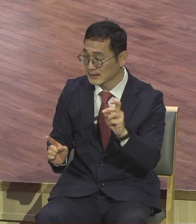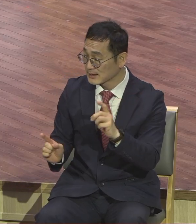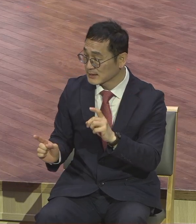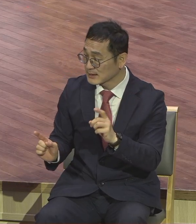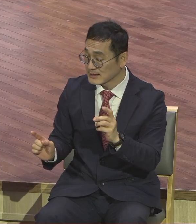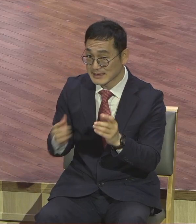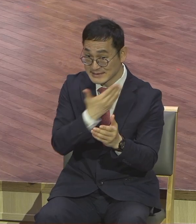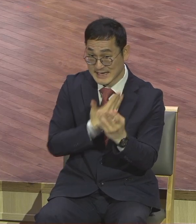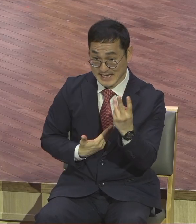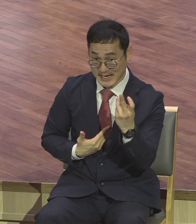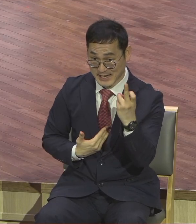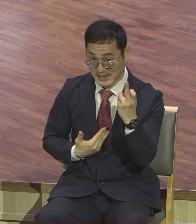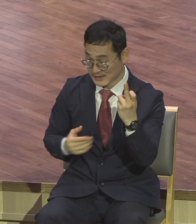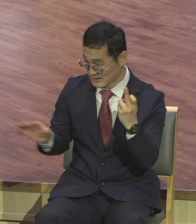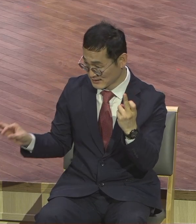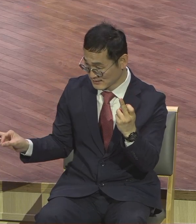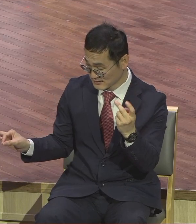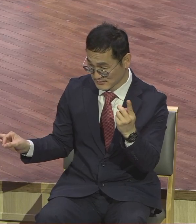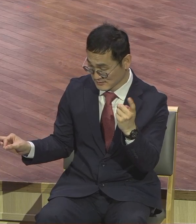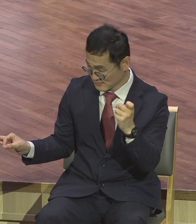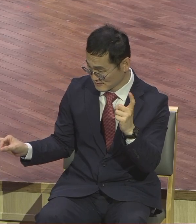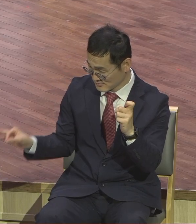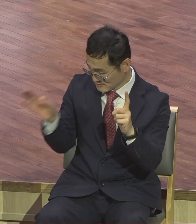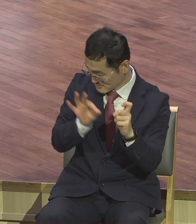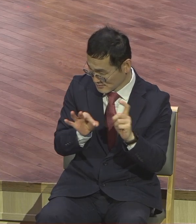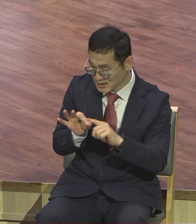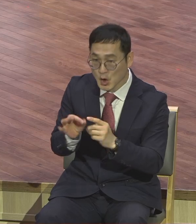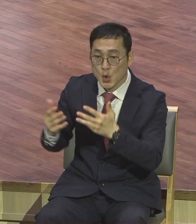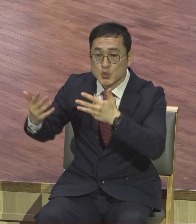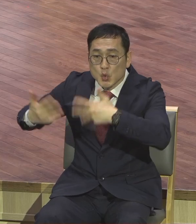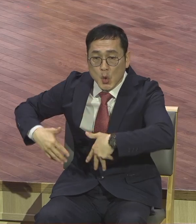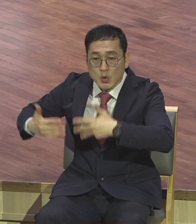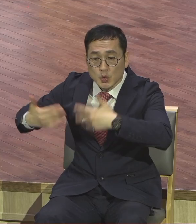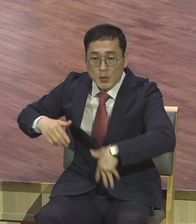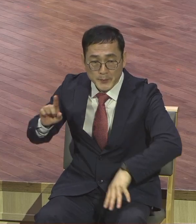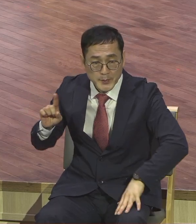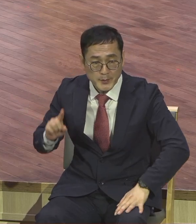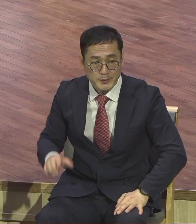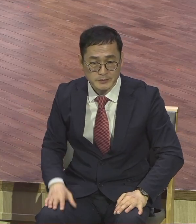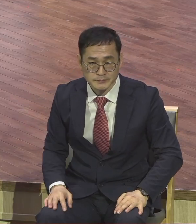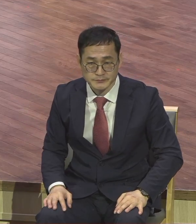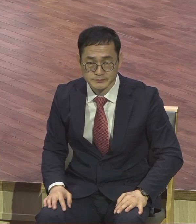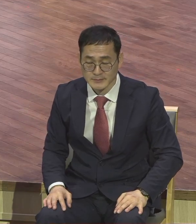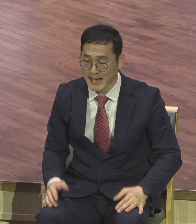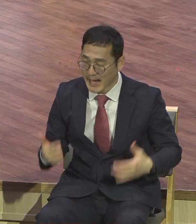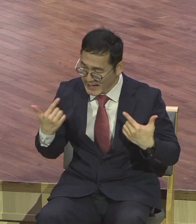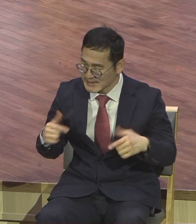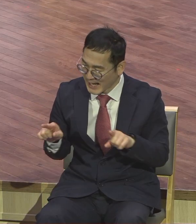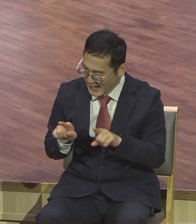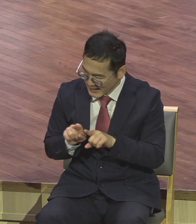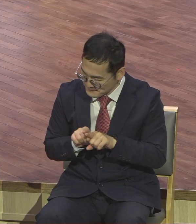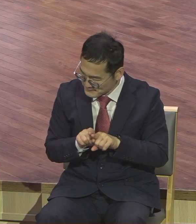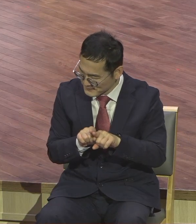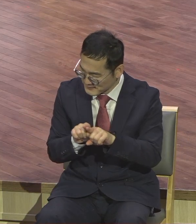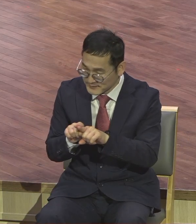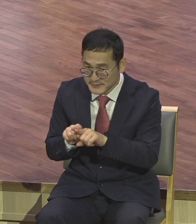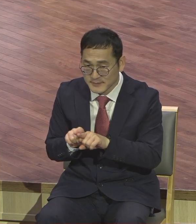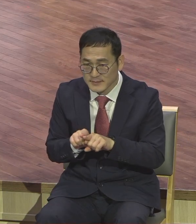자동기 1장 22절에 나옵니다. 항상 우리와 함께 다니던 사람 중에 하나를